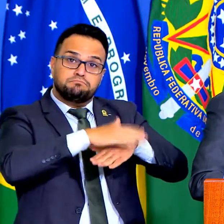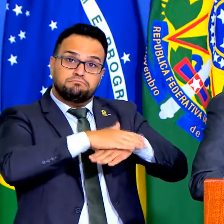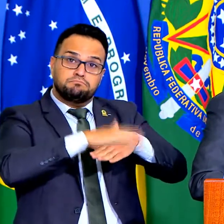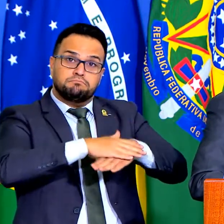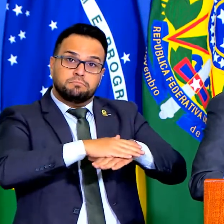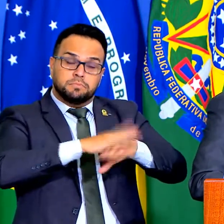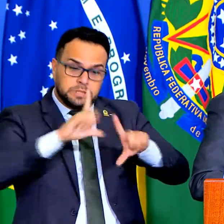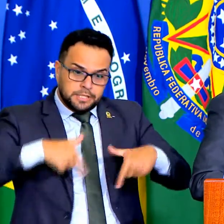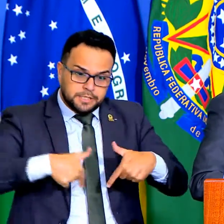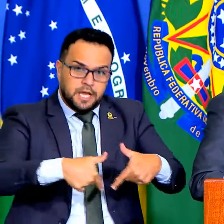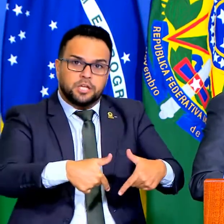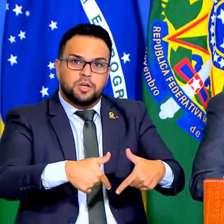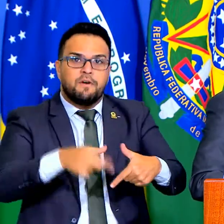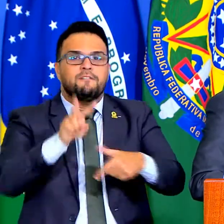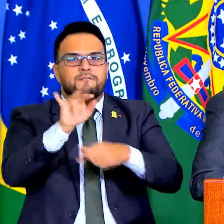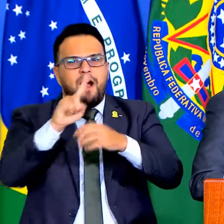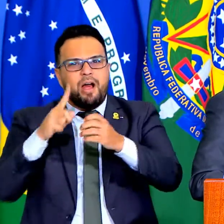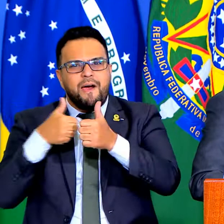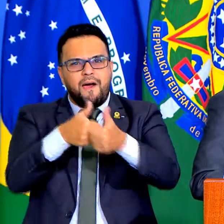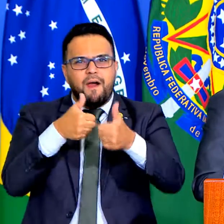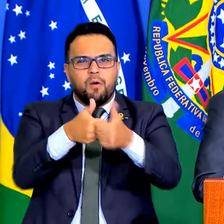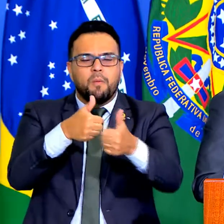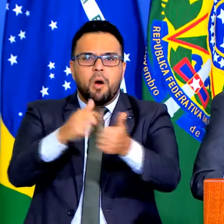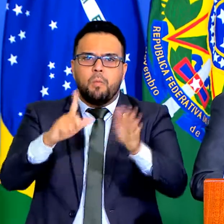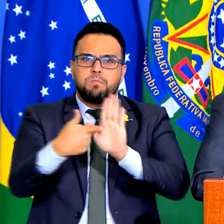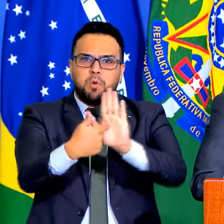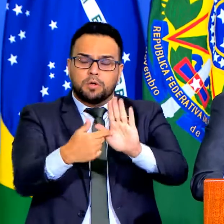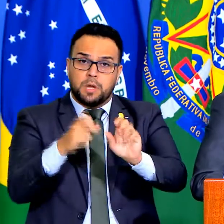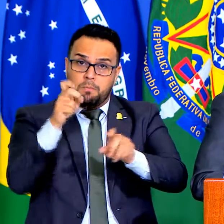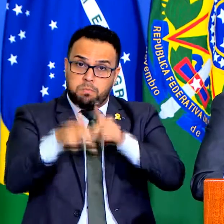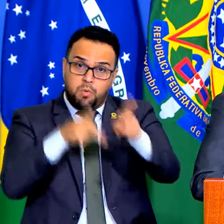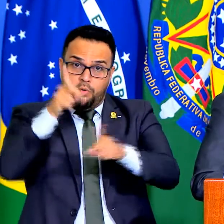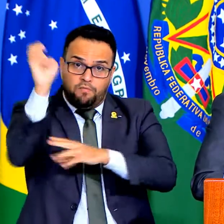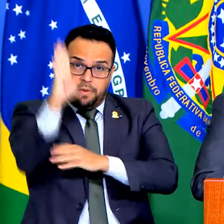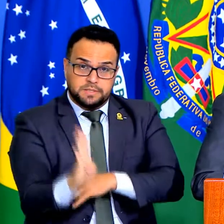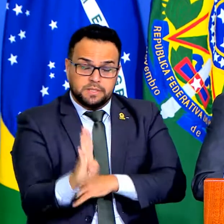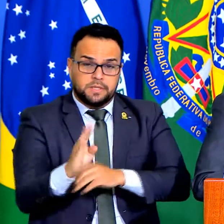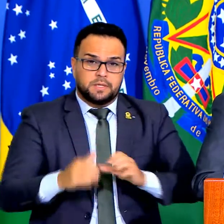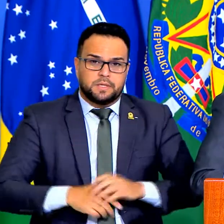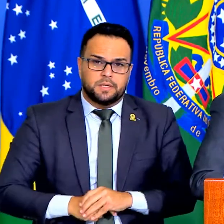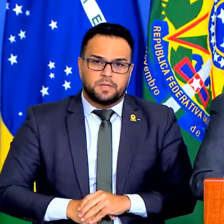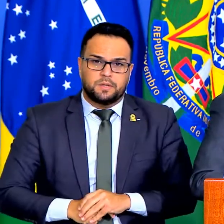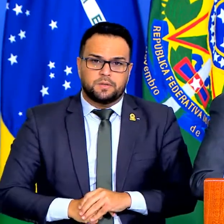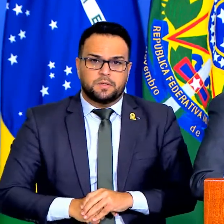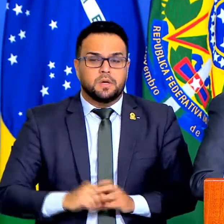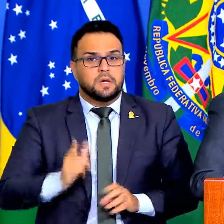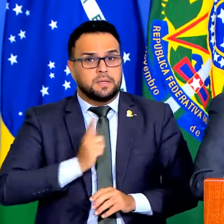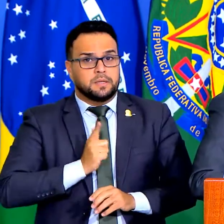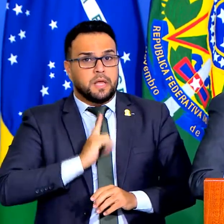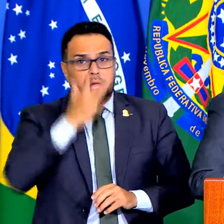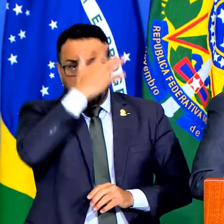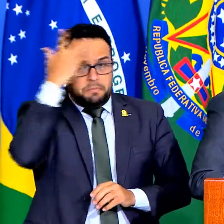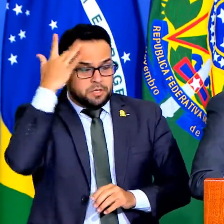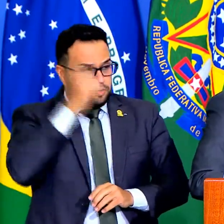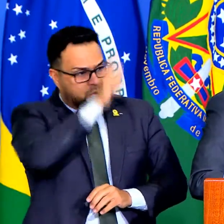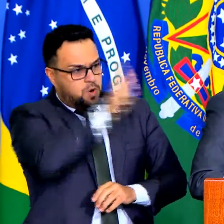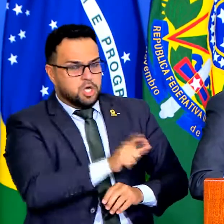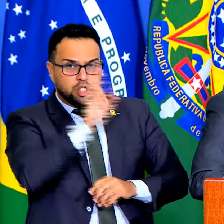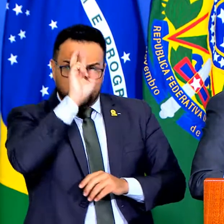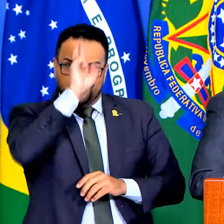de nos acompanhar, para mostrar para o povo brasileiro que nós temos alguém que quer a liberdade,